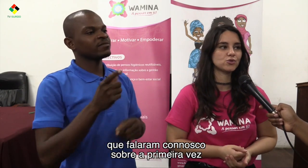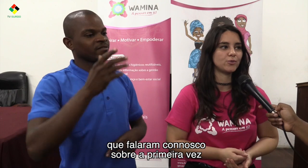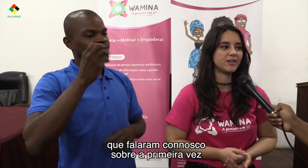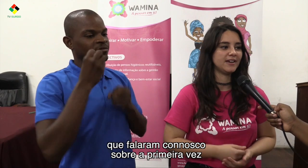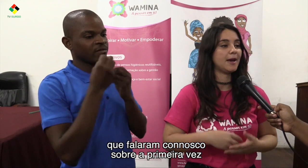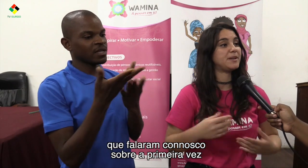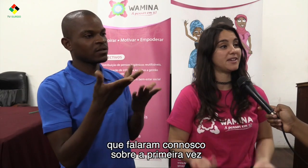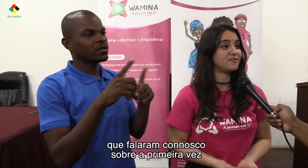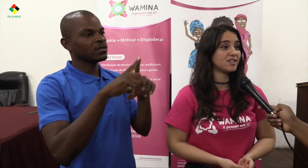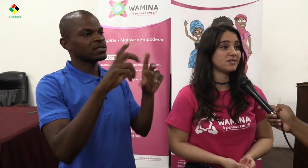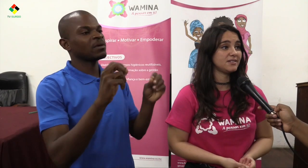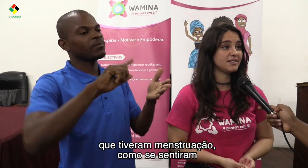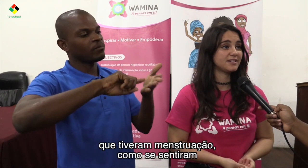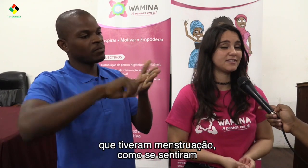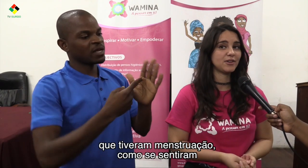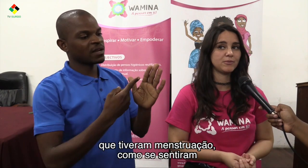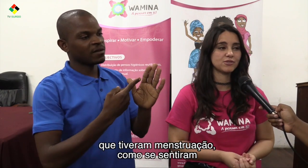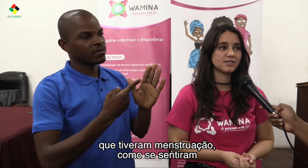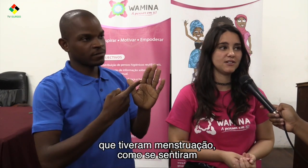sobre a primeira vez que tiveram a menstruação